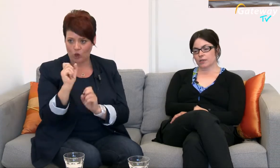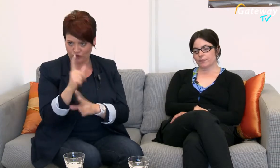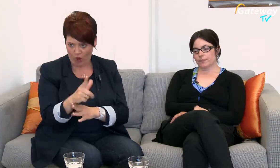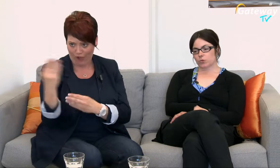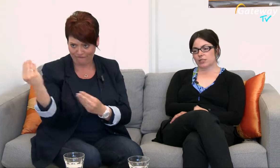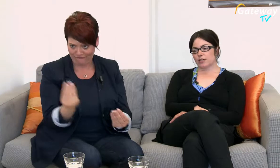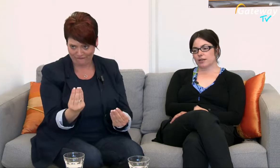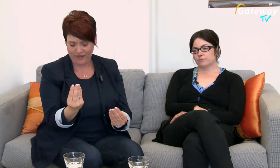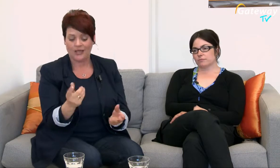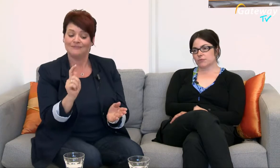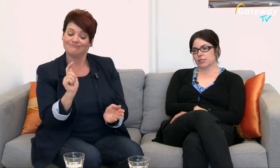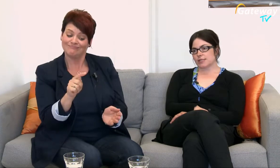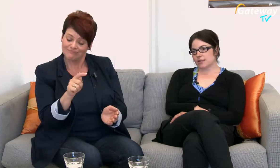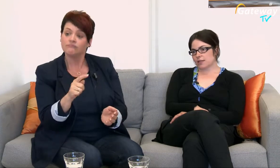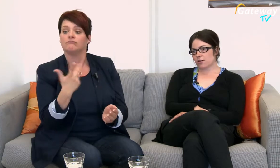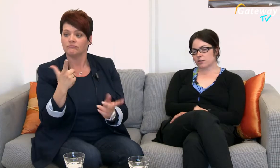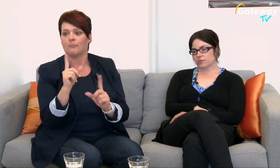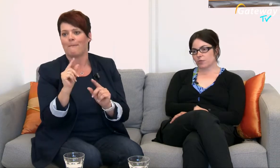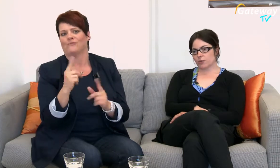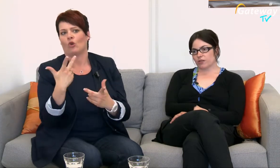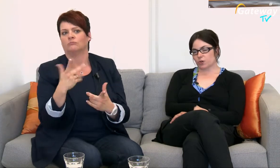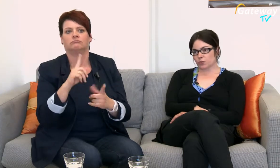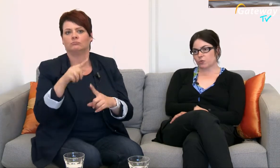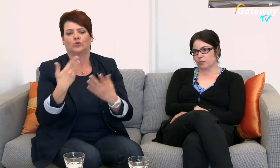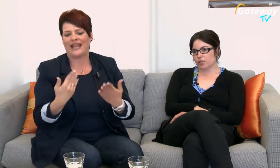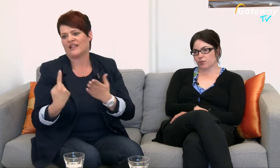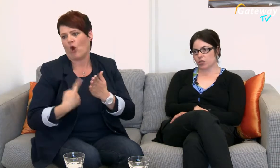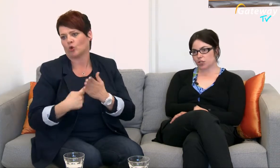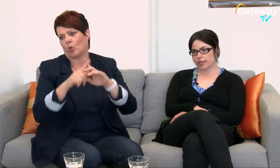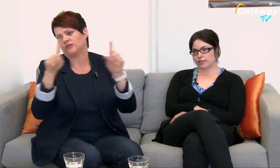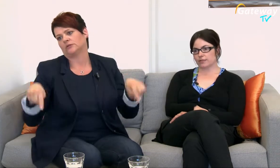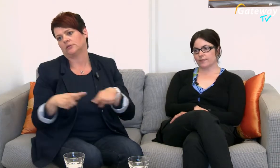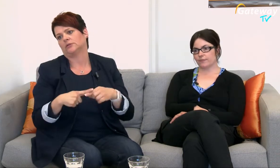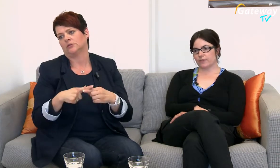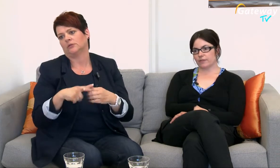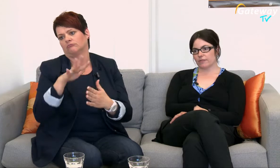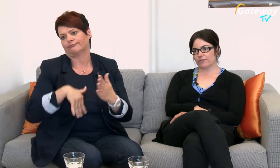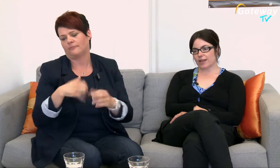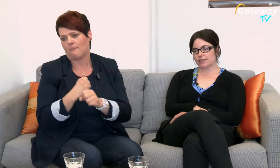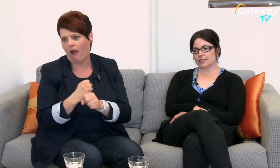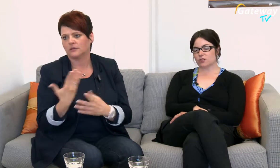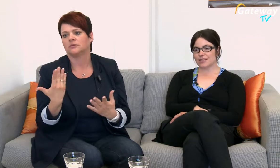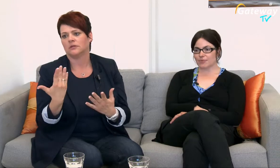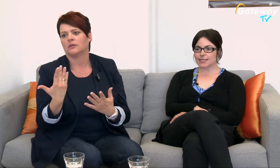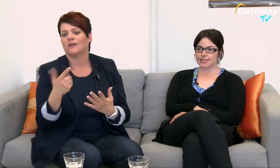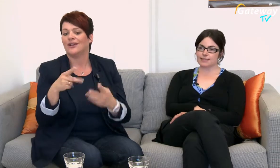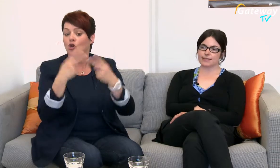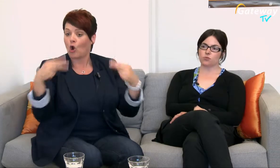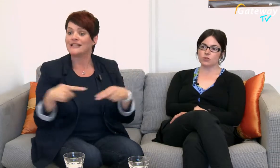Und hier gilt es halt dann auch zum Beispiel ein Forderungspapier zu erstellen, weil das Konzept an sich sehr gut